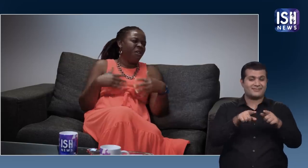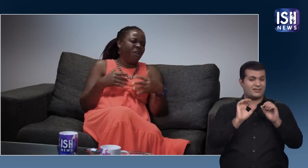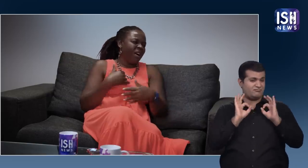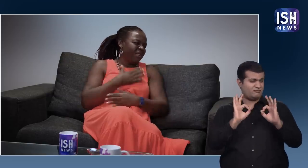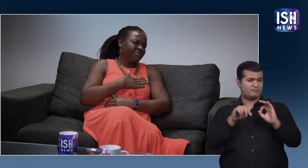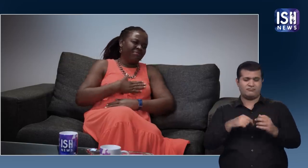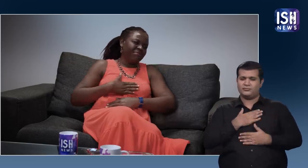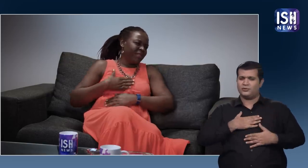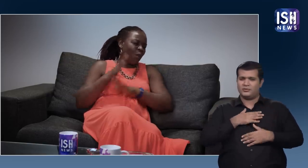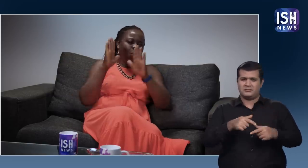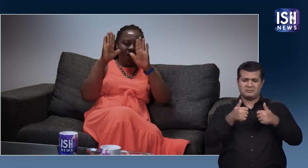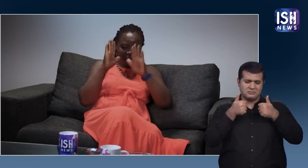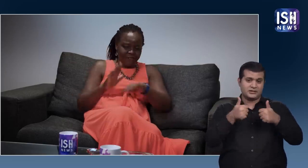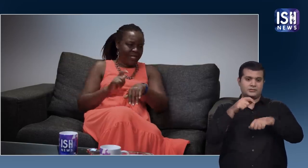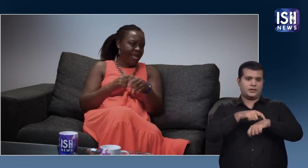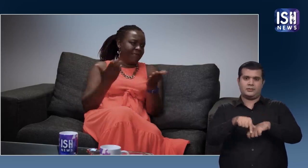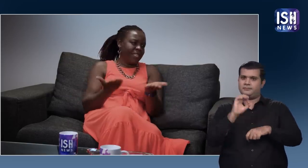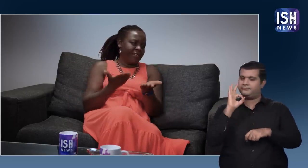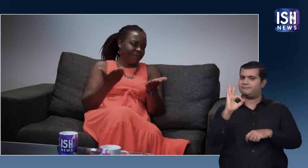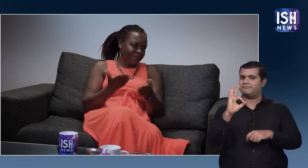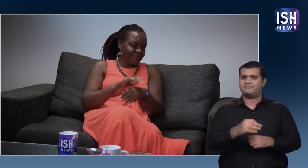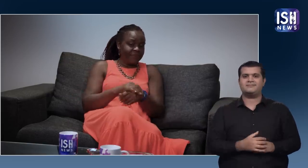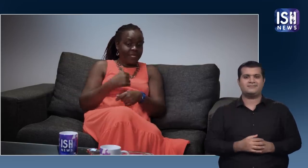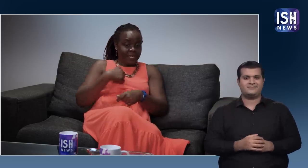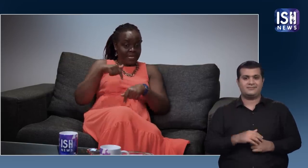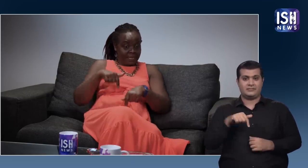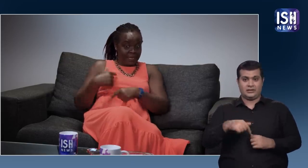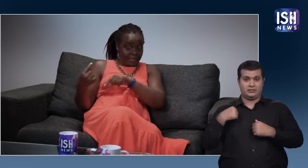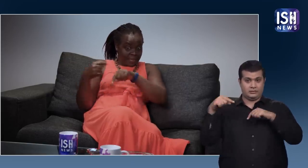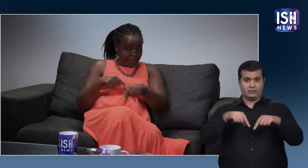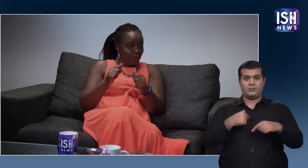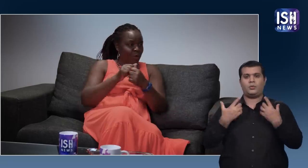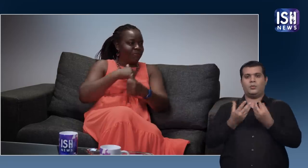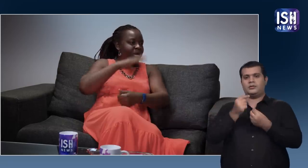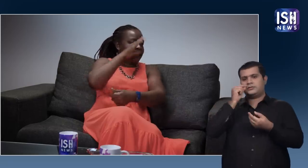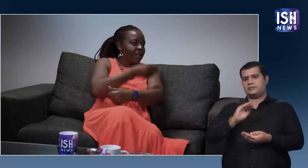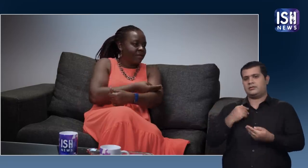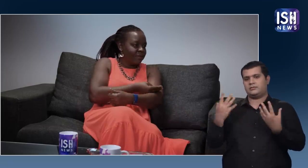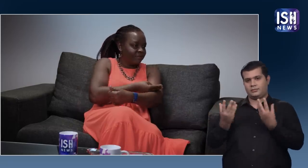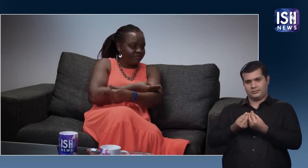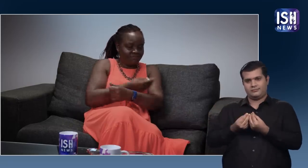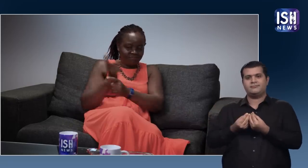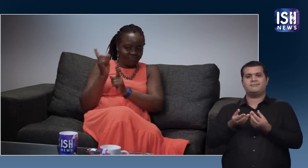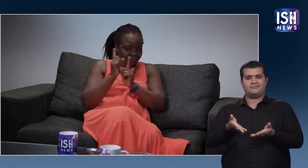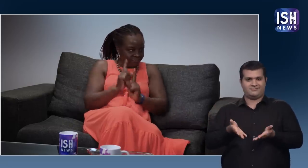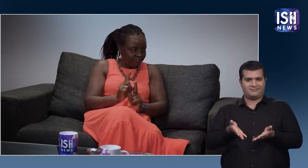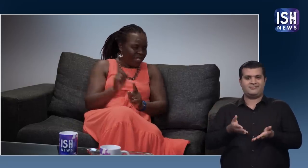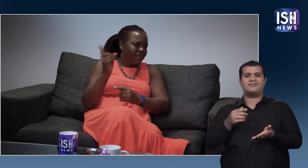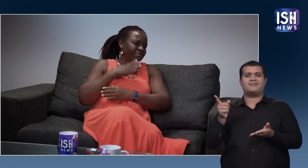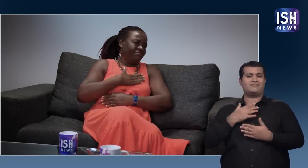हो, मैंने वास्तों में बहुत आनन लिया, मैंने यहाँ शांदार समय बिताया, मैं यहाँ अपने बेटे के साथ आई हूँ। उसने